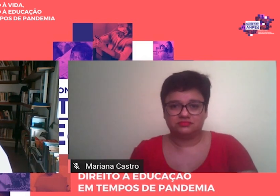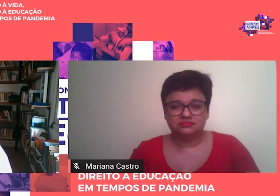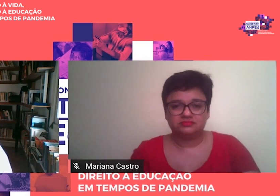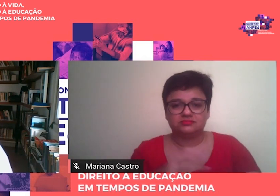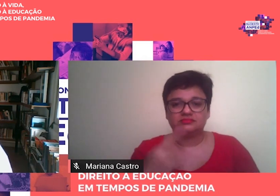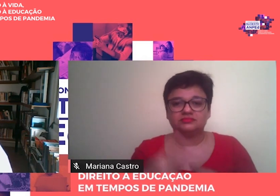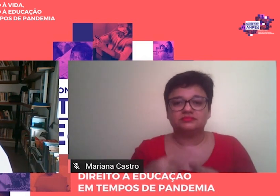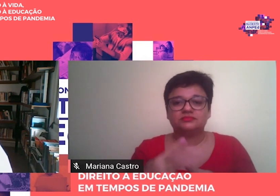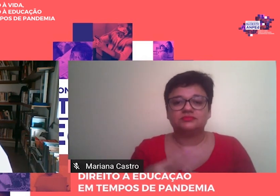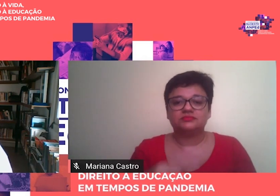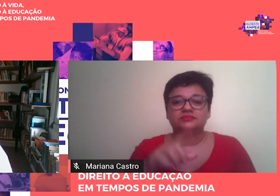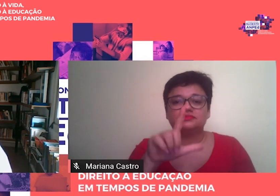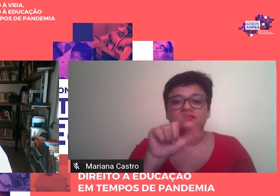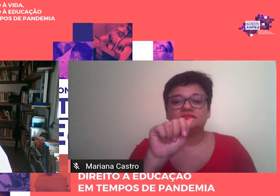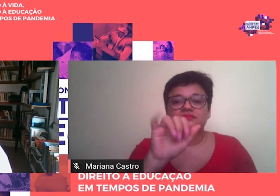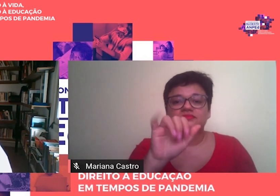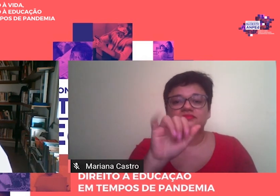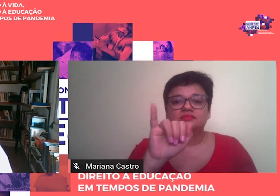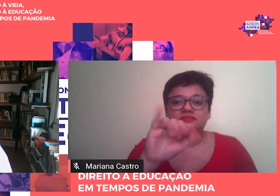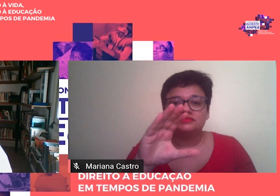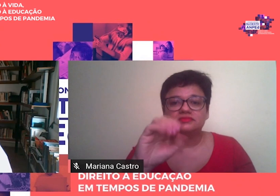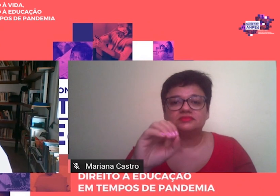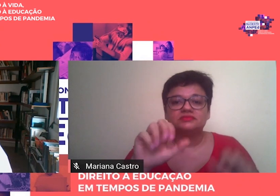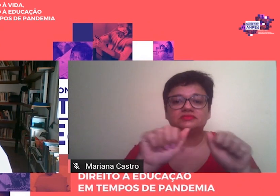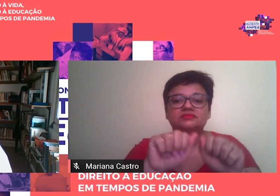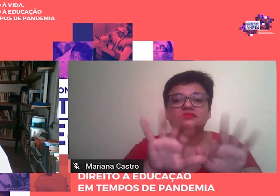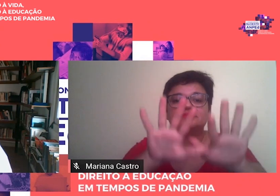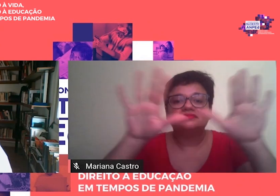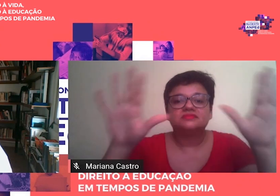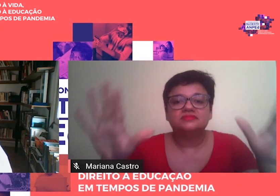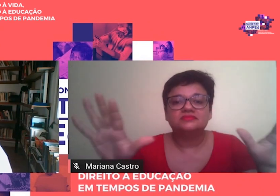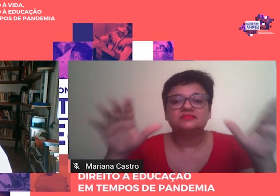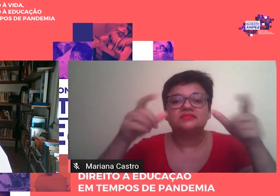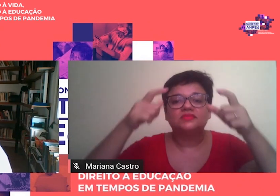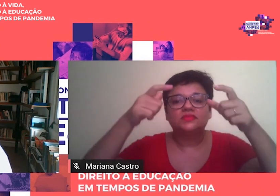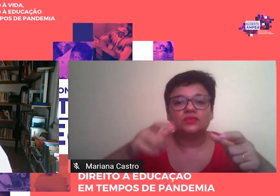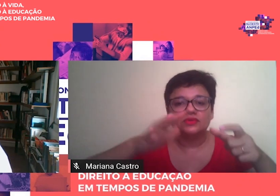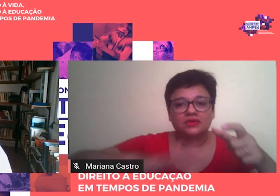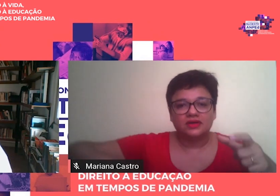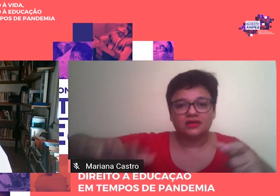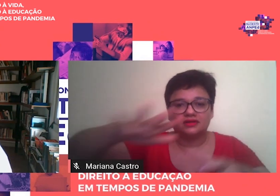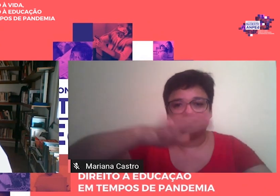se contrapõe mais claramente ao âmbito religioso.